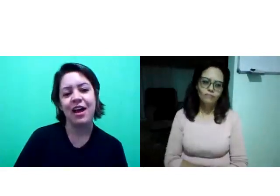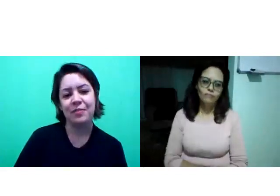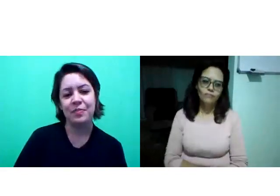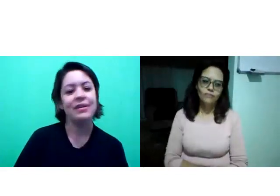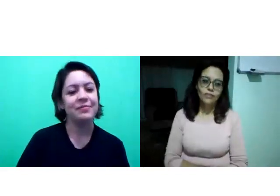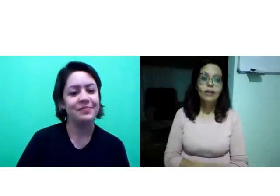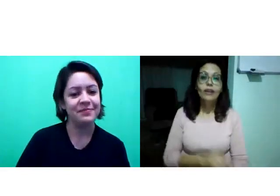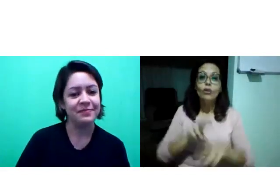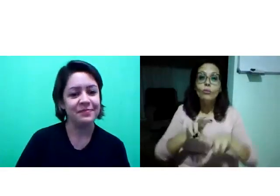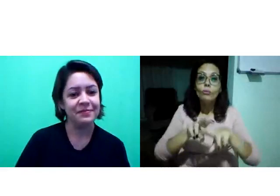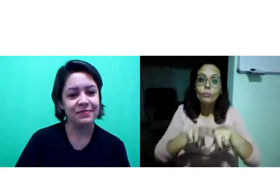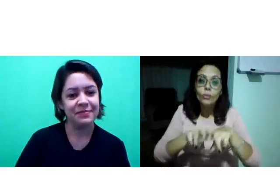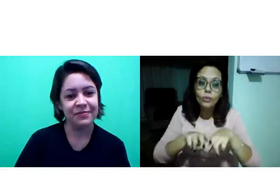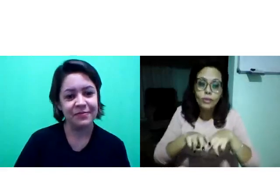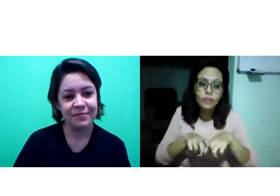Sabe?